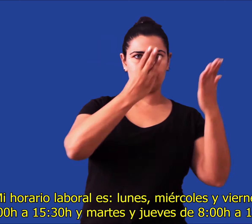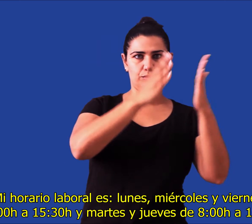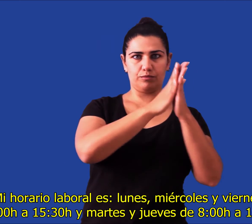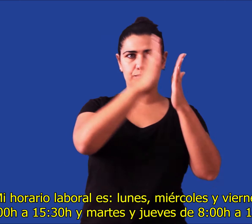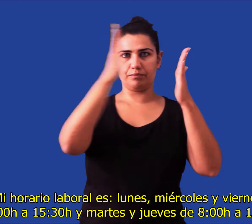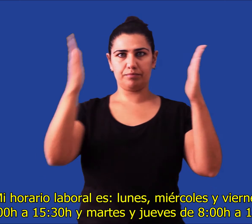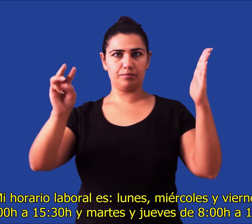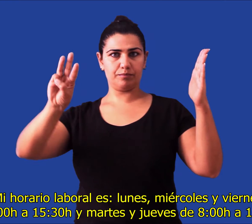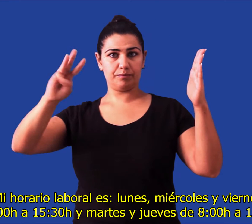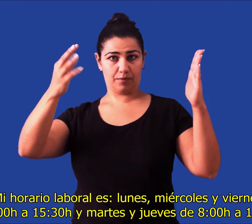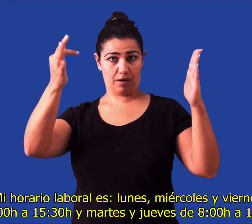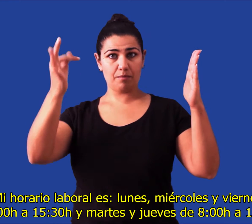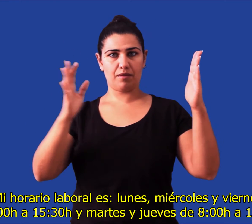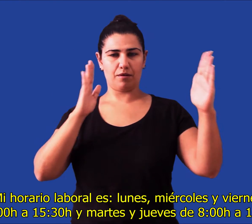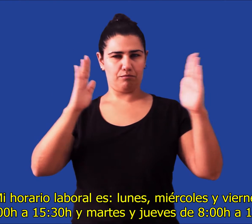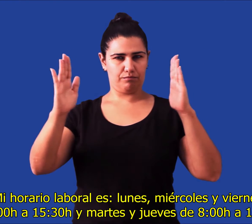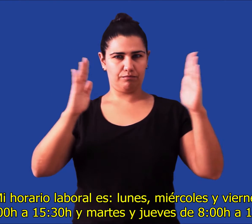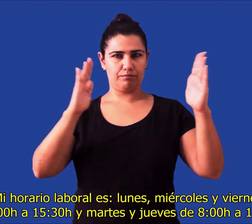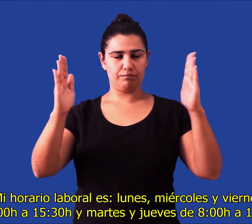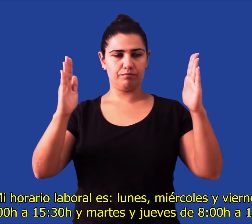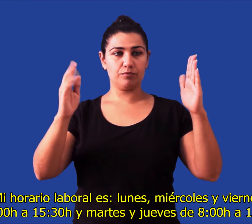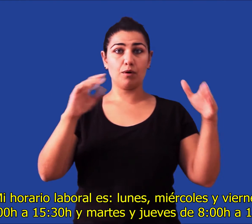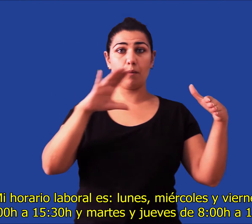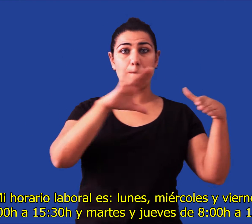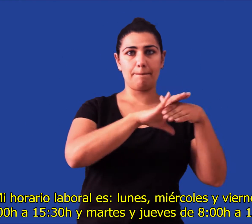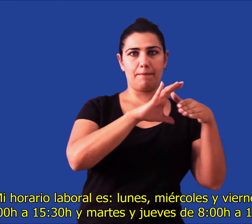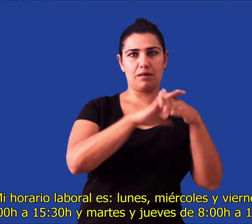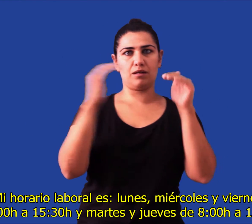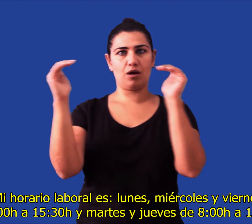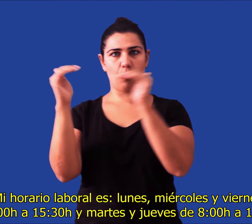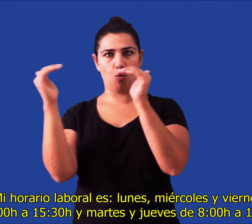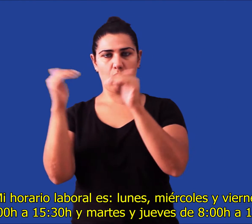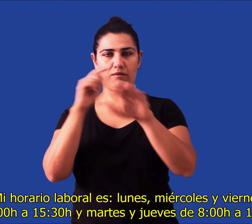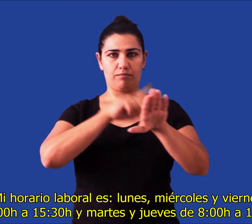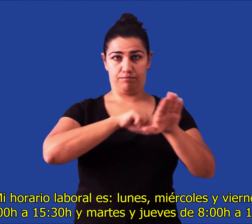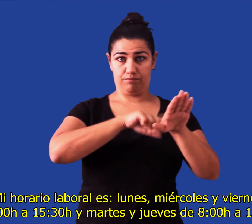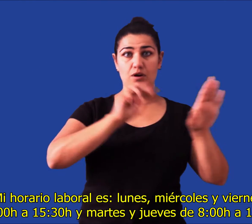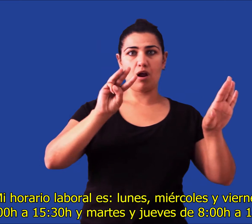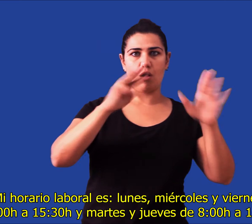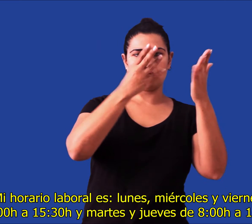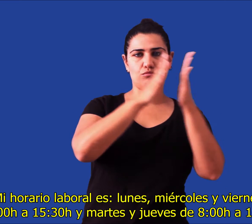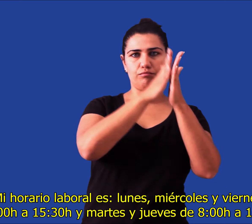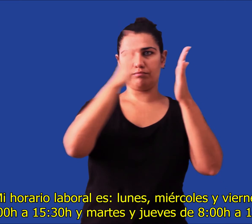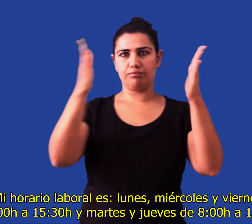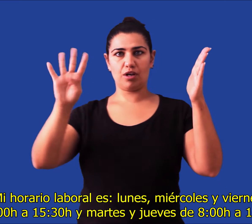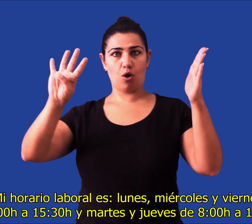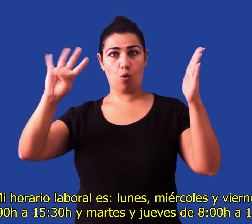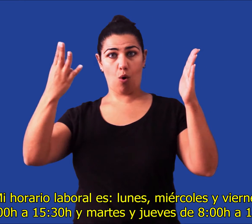a 3 y media de la tarde y martes y jueves de 8 de la mañana a 4 de la tarde.